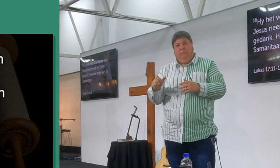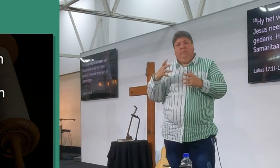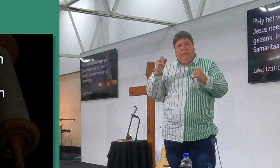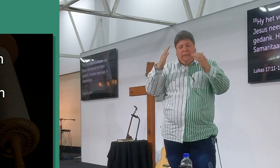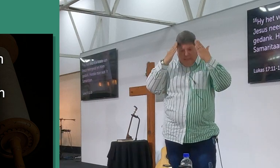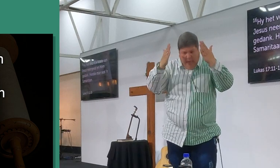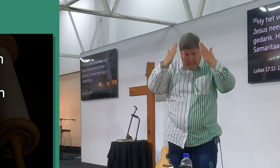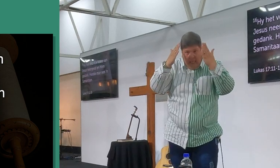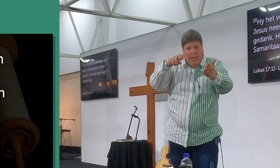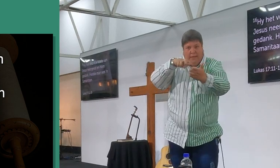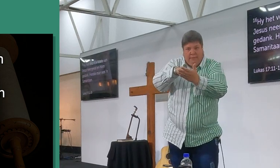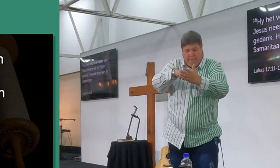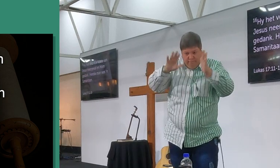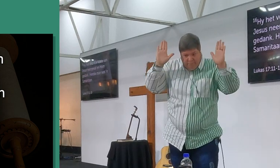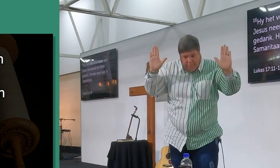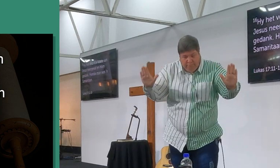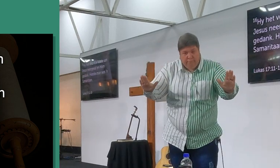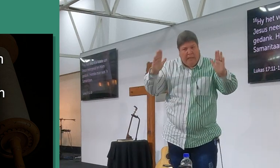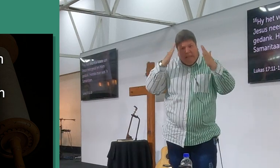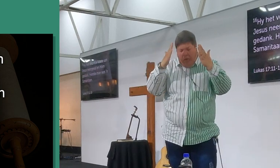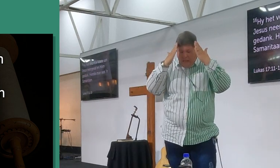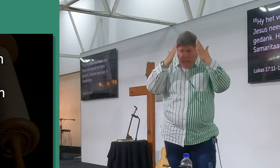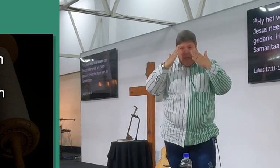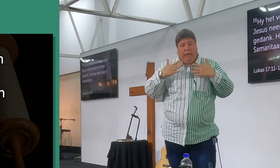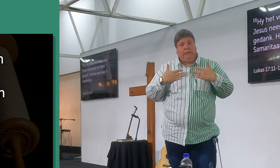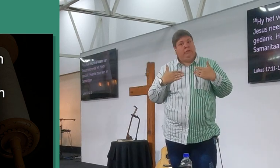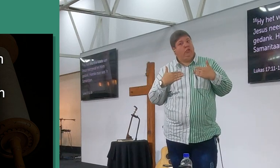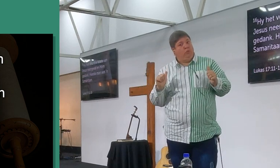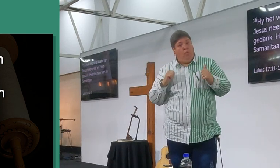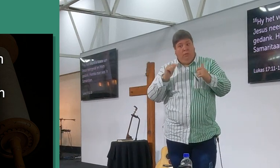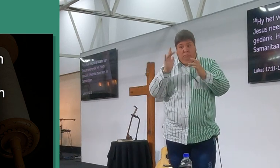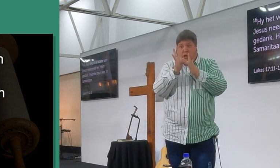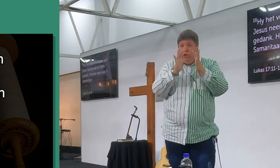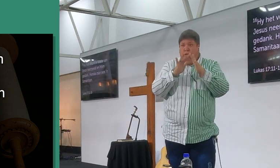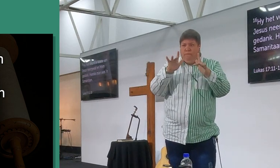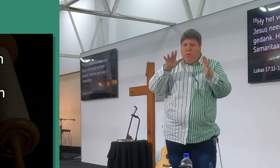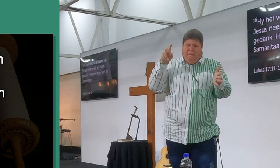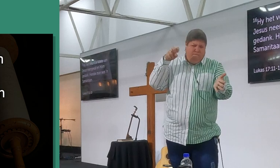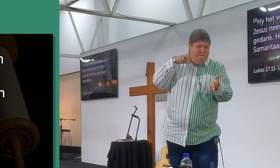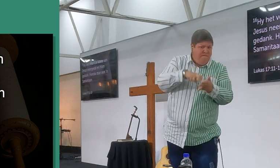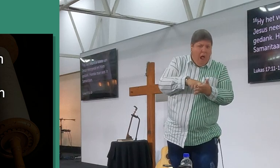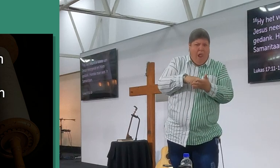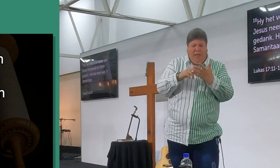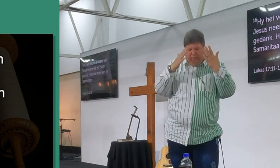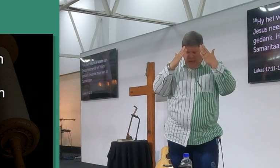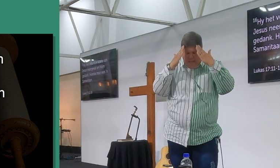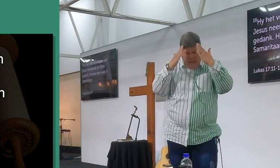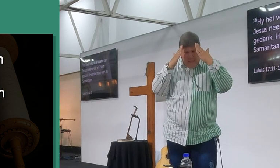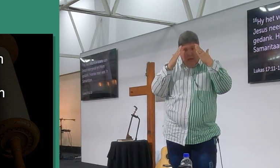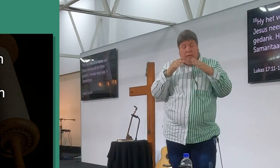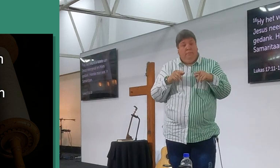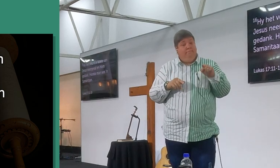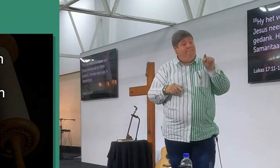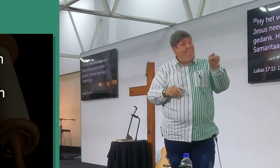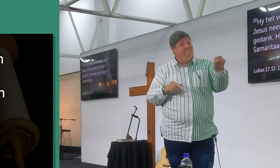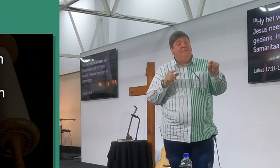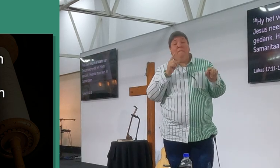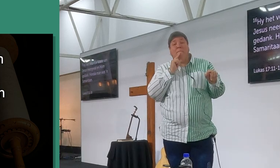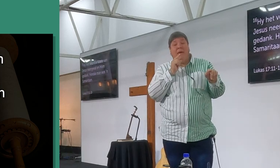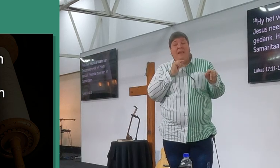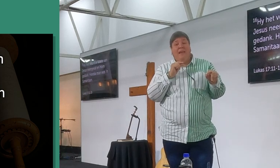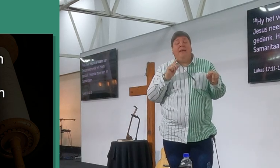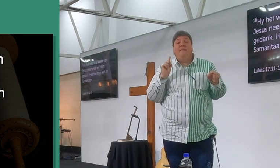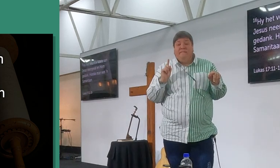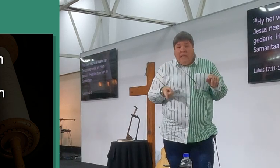gedank, ok, so sê hulle, daar is die sledelwoord, so, hy het voor die voete van Jesus neergeval, en om gedank, en hierdie man, was,